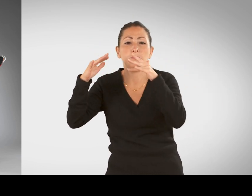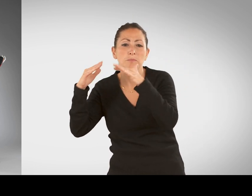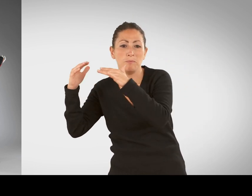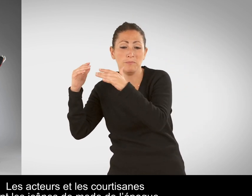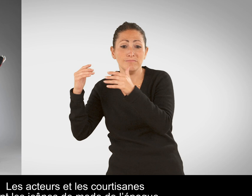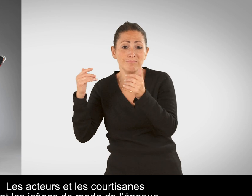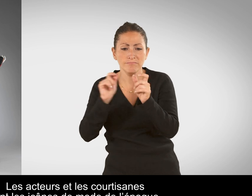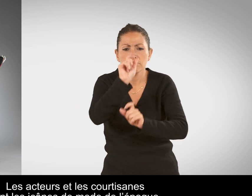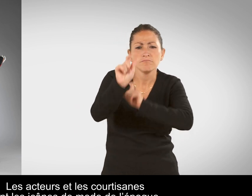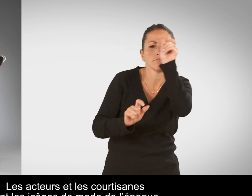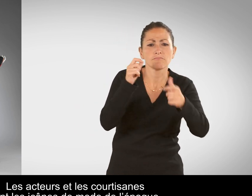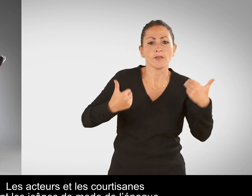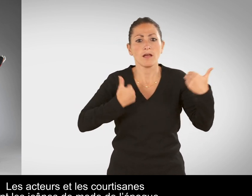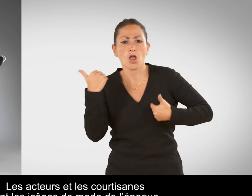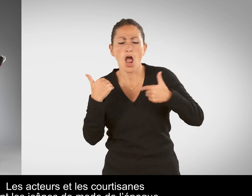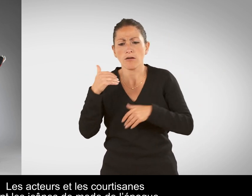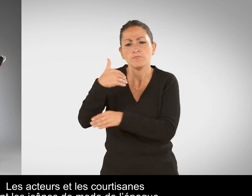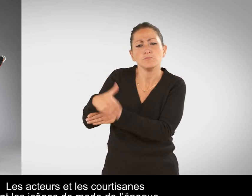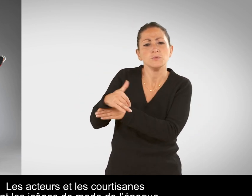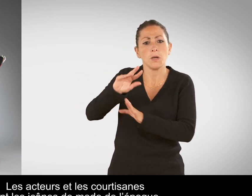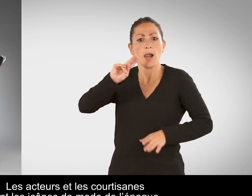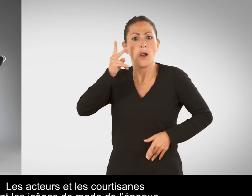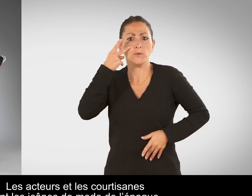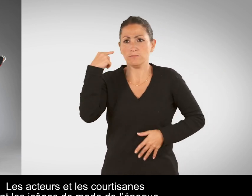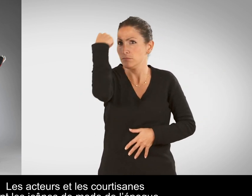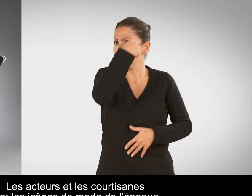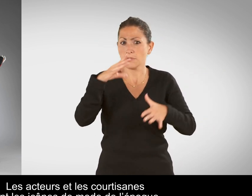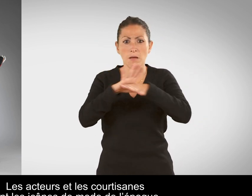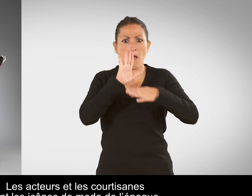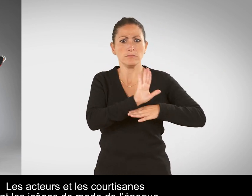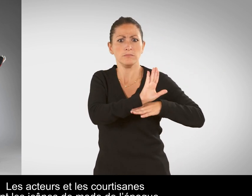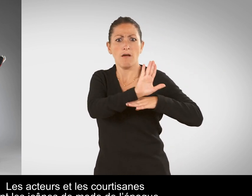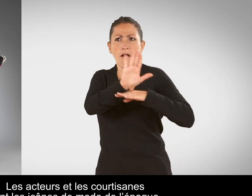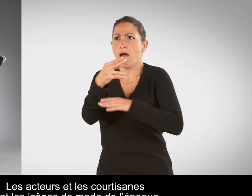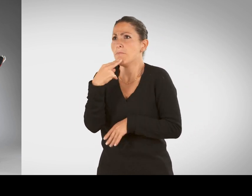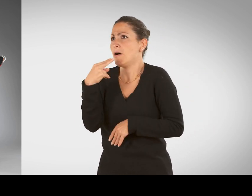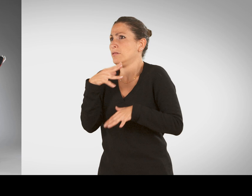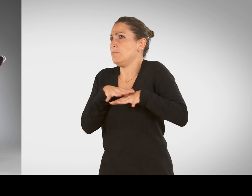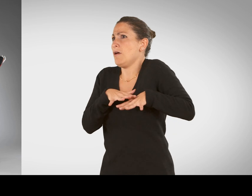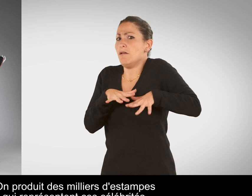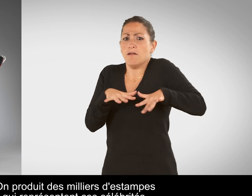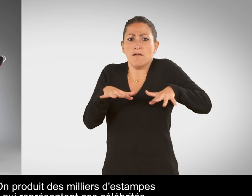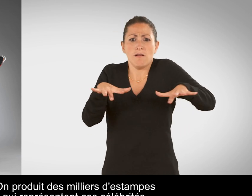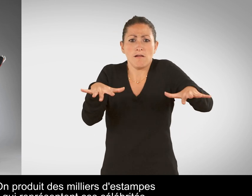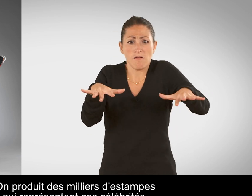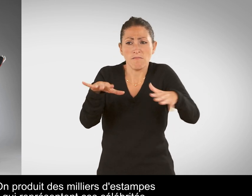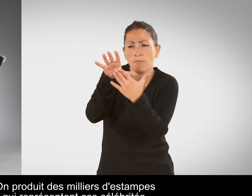Les acteurs et les courtisanes sont les icônes de mode de l'époque On produit des milliers d